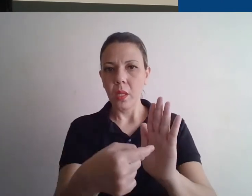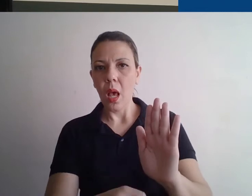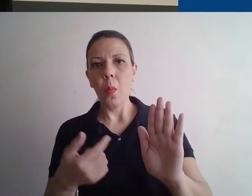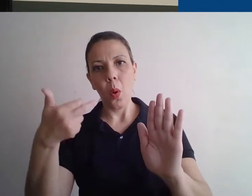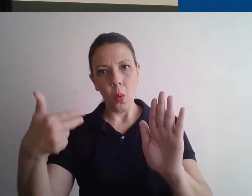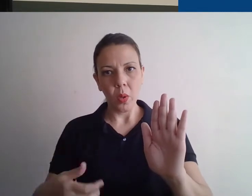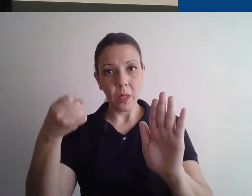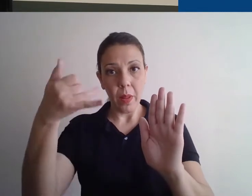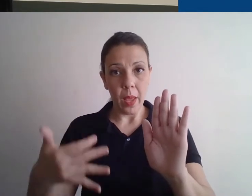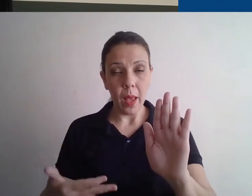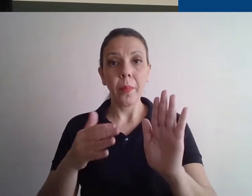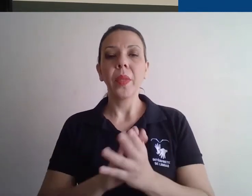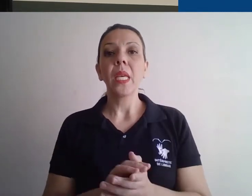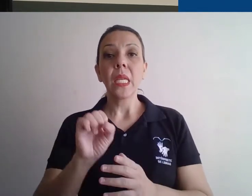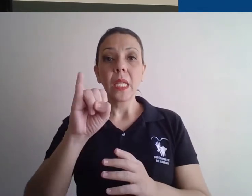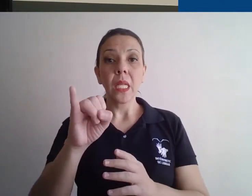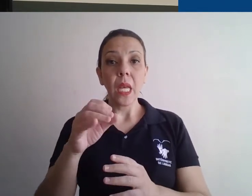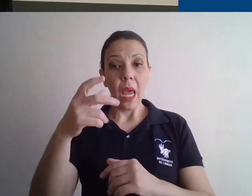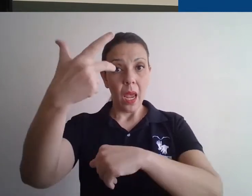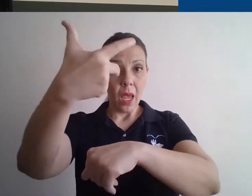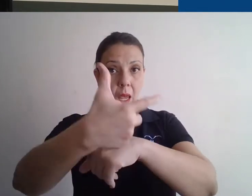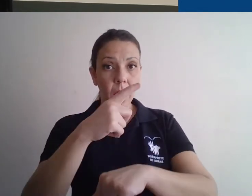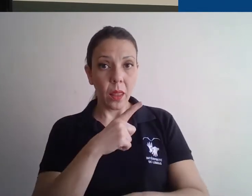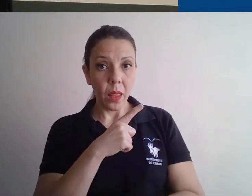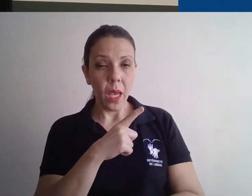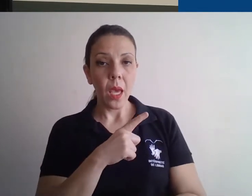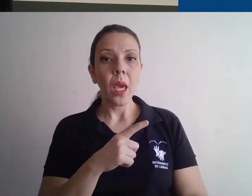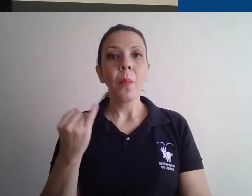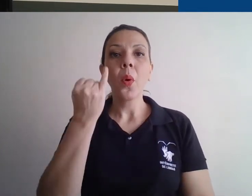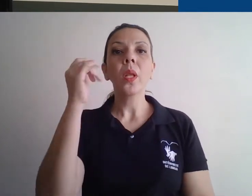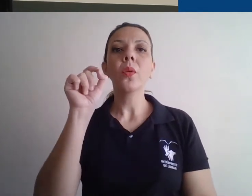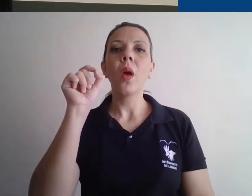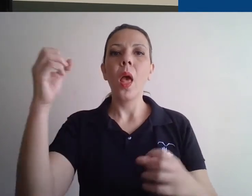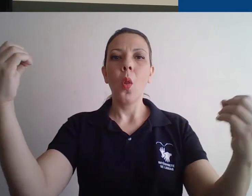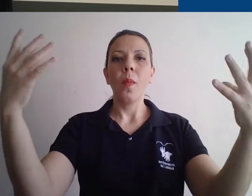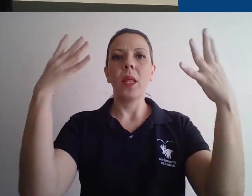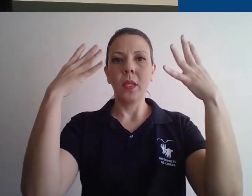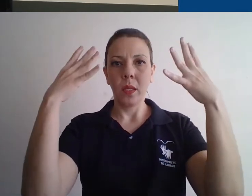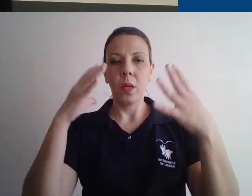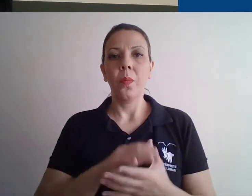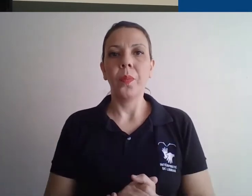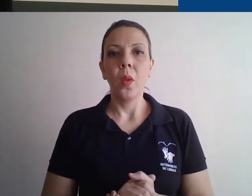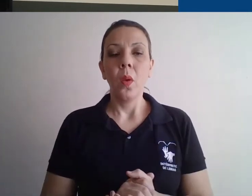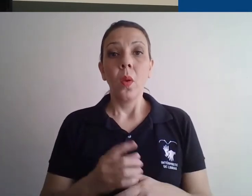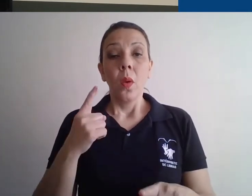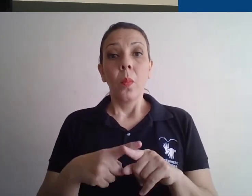mexer em alguma peça. Se você vai gravar com a câmera mesmo, é importante que a gente tenha uma boa iluminação na medida do possível. Isso não